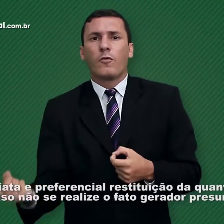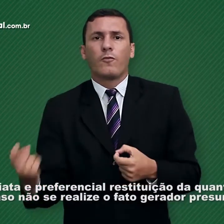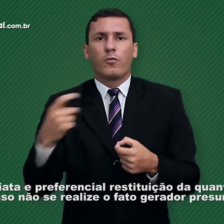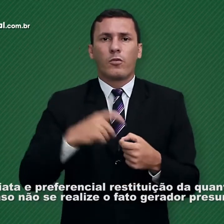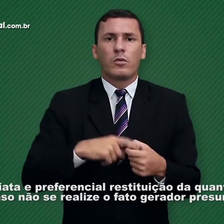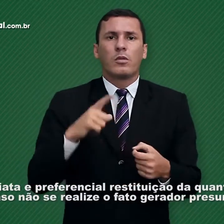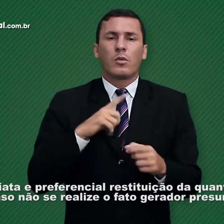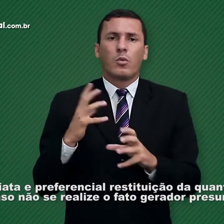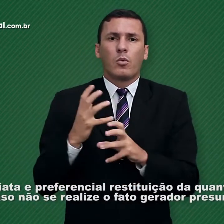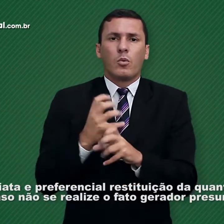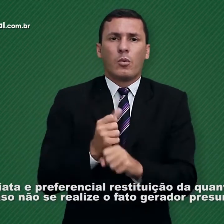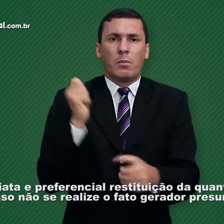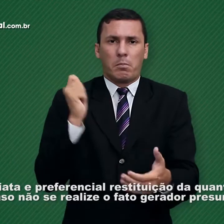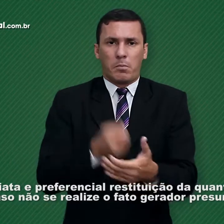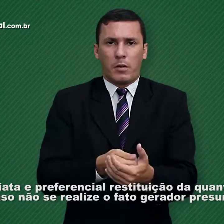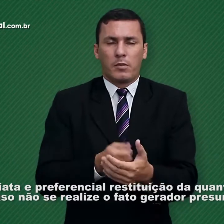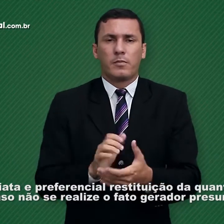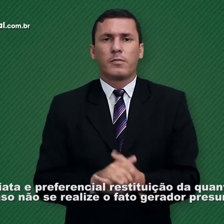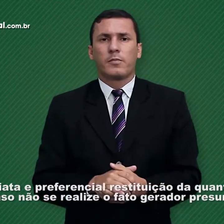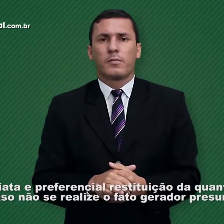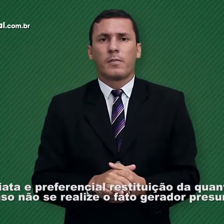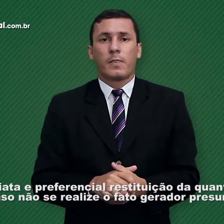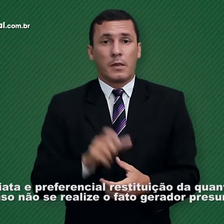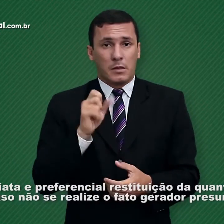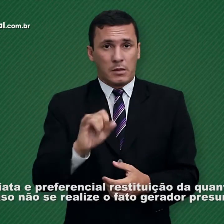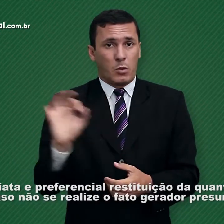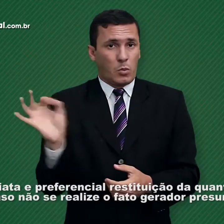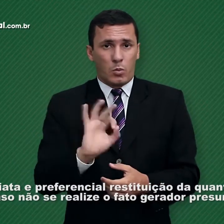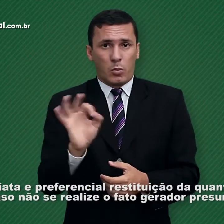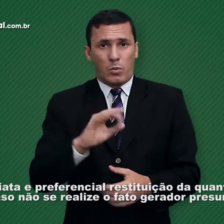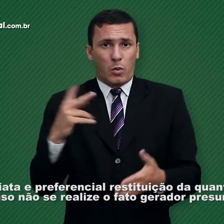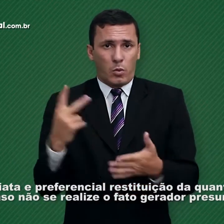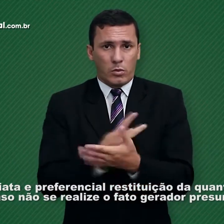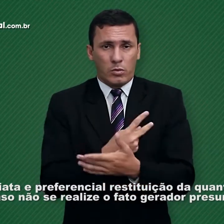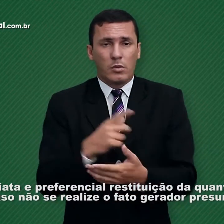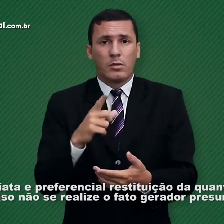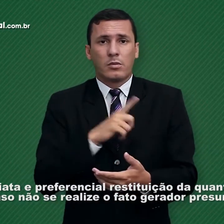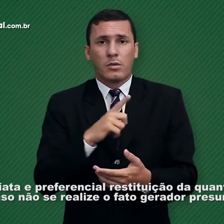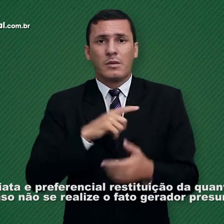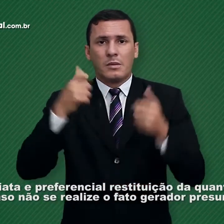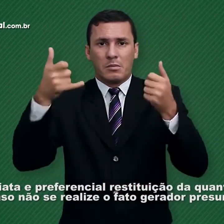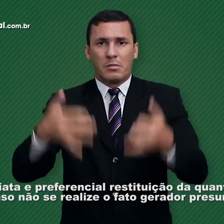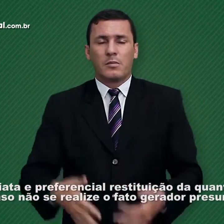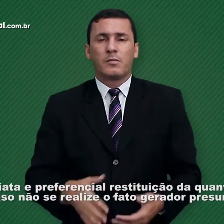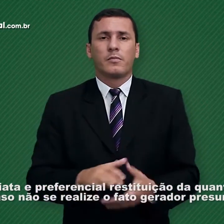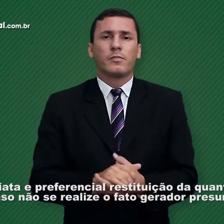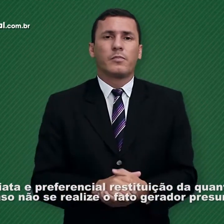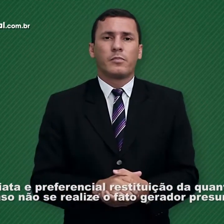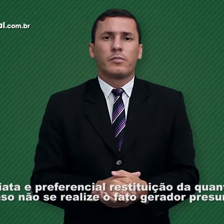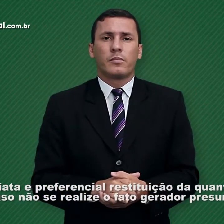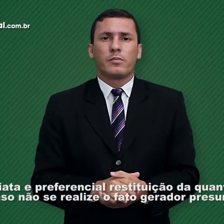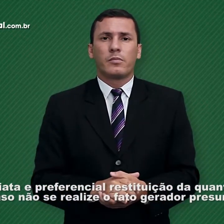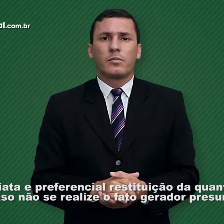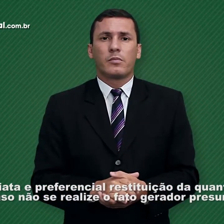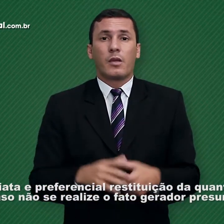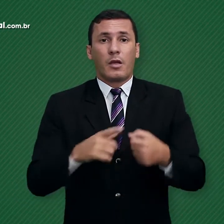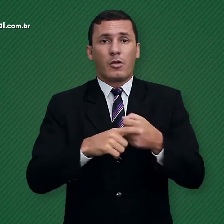e preferencial restituição da quantia paga, caso não se realize o fato gerador presumido 7º